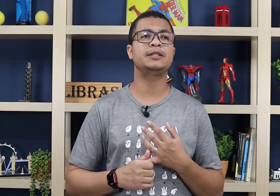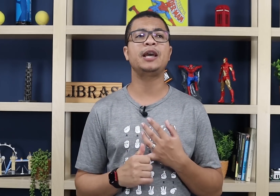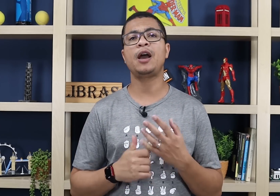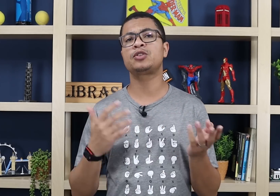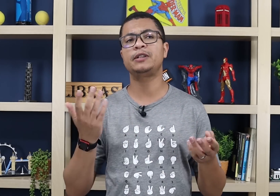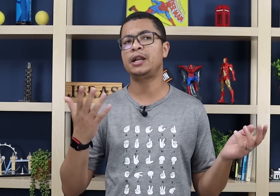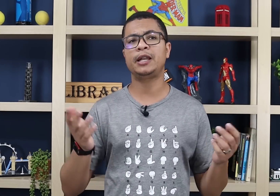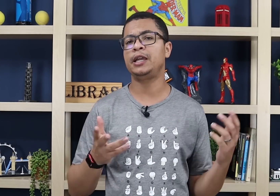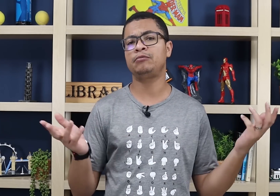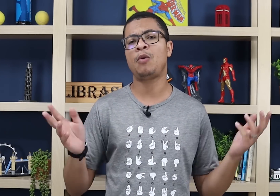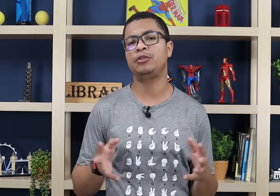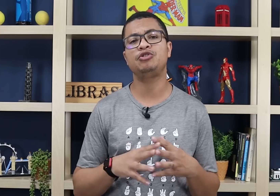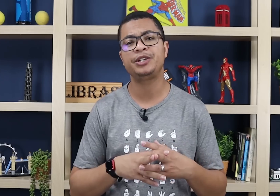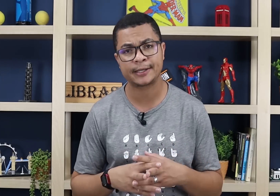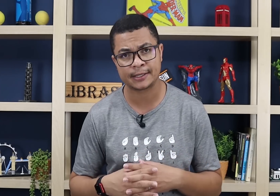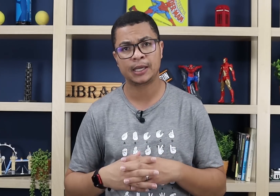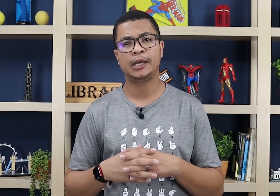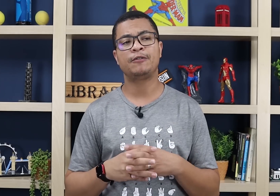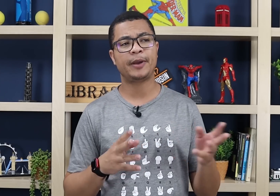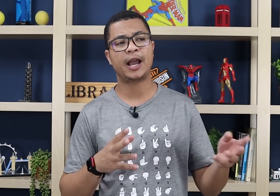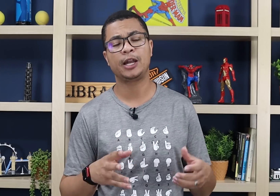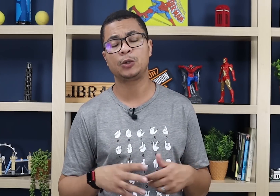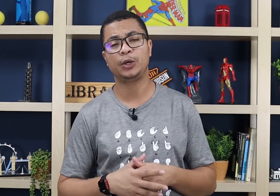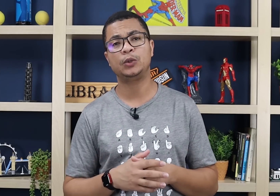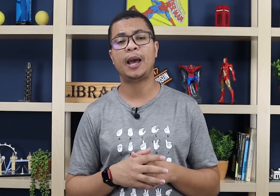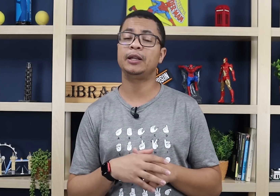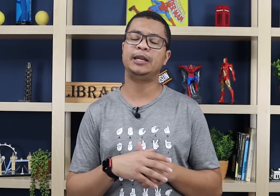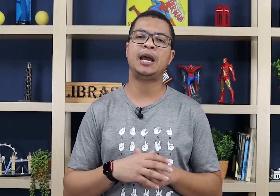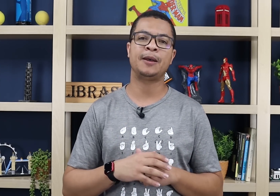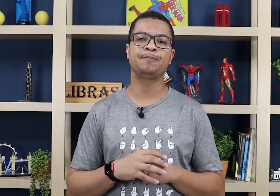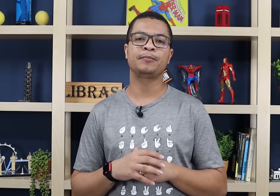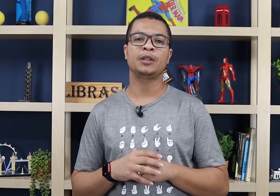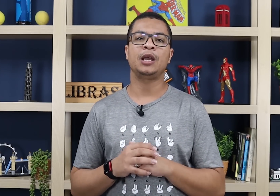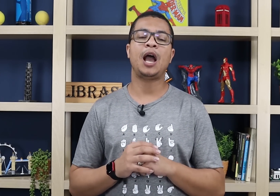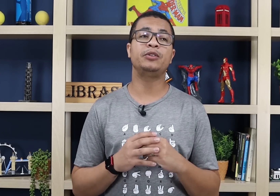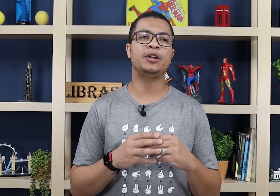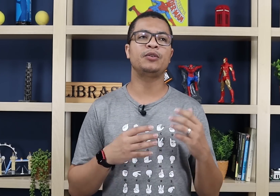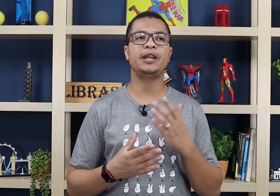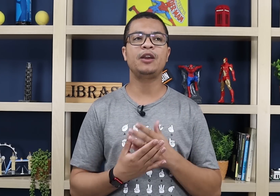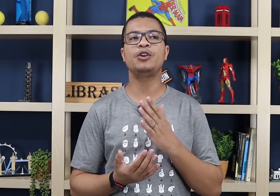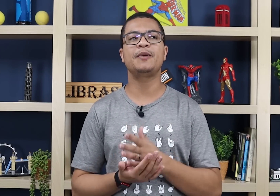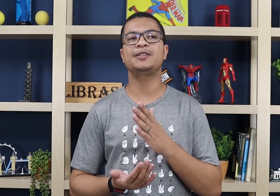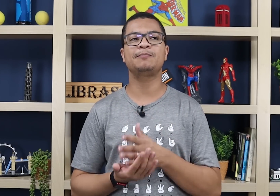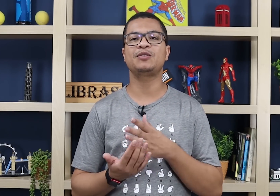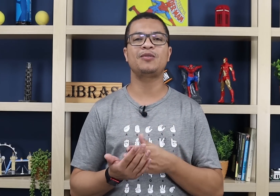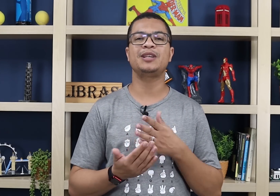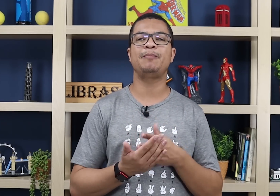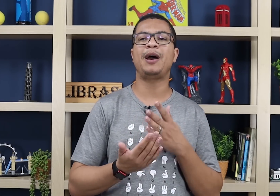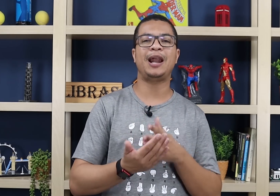fazer, ah, eu só vou treinar daqui quatro dias. Eu vou pegar aquele conteúdo lá pra treinar. Ah, Rodrigo, eu treinei hoje, mas eu só vou conseguir parar